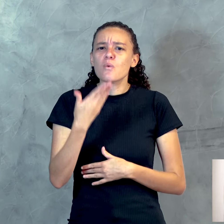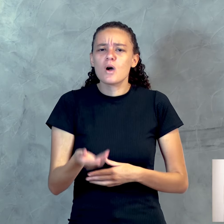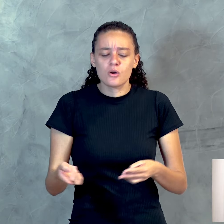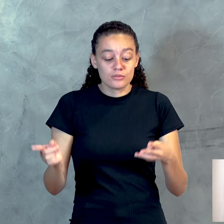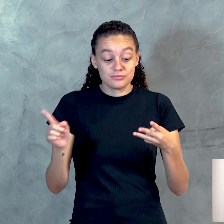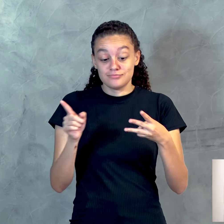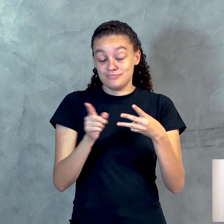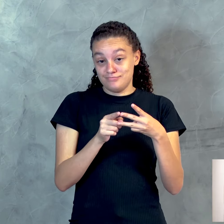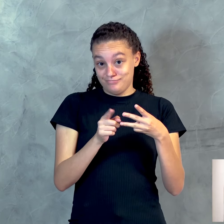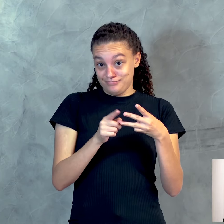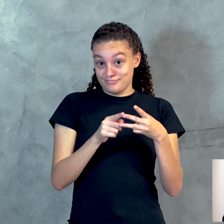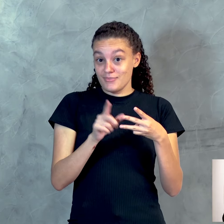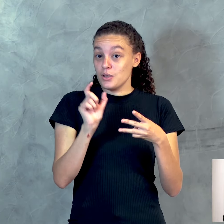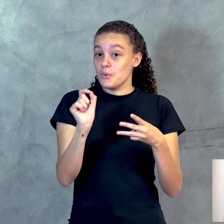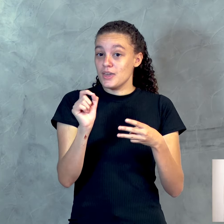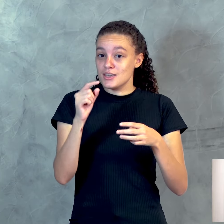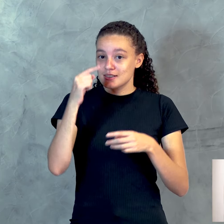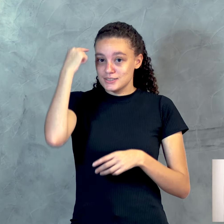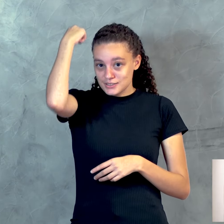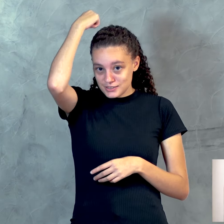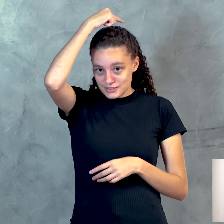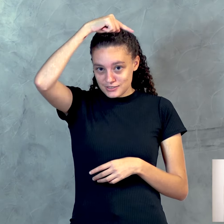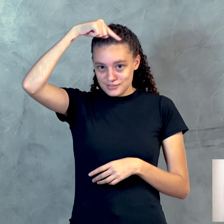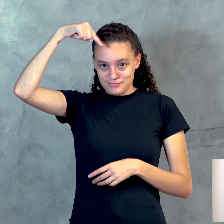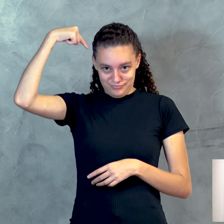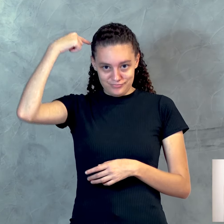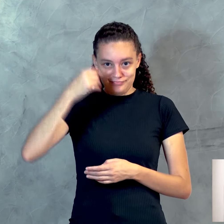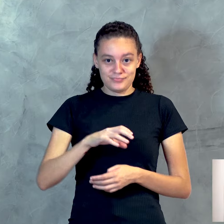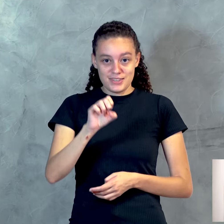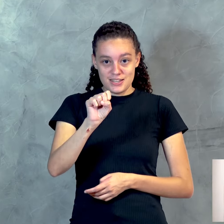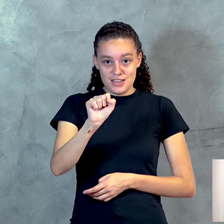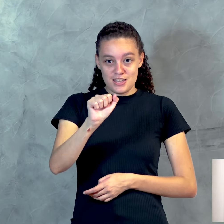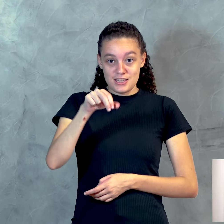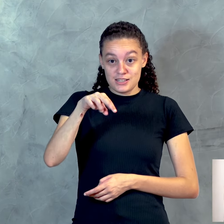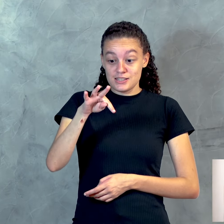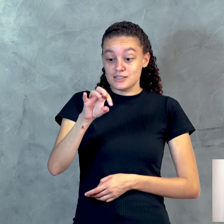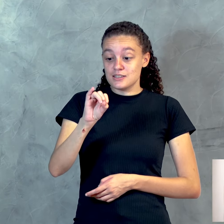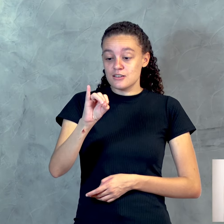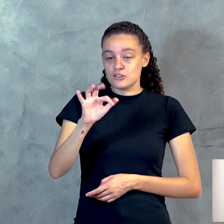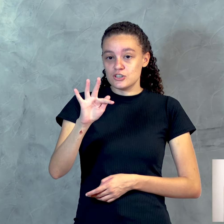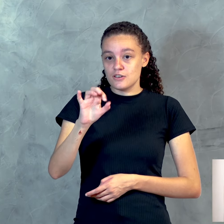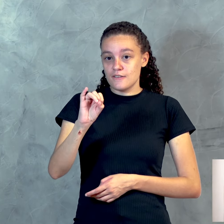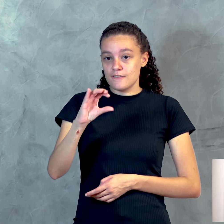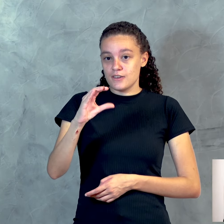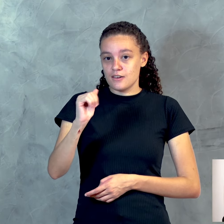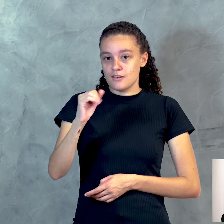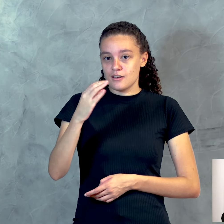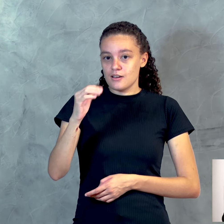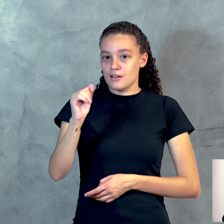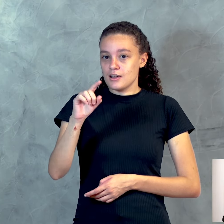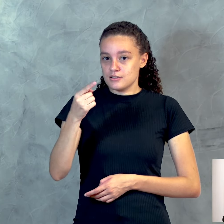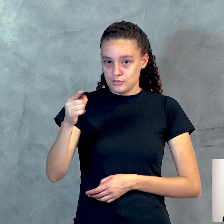A próxima etapa é santificação. Eu quero tomar Hebreus capítulo 12,